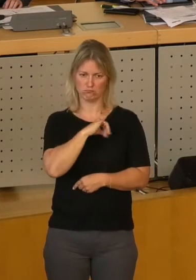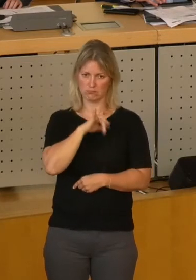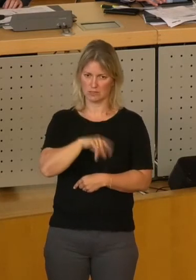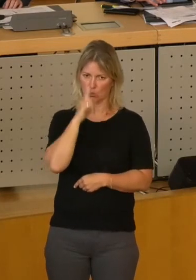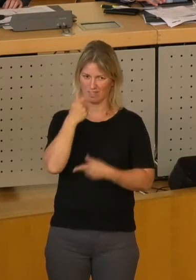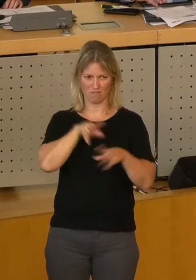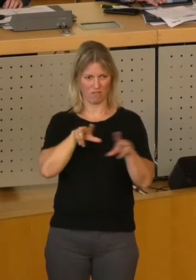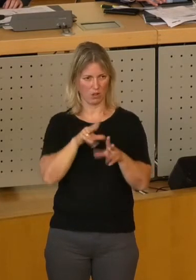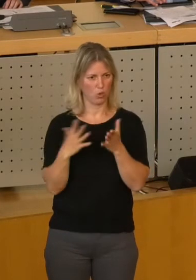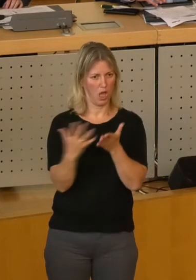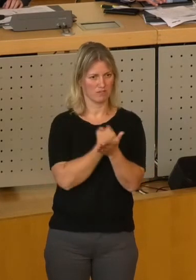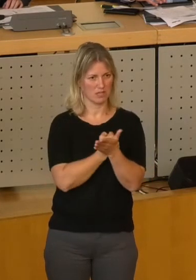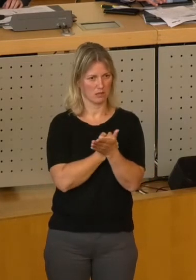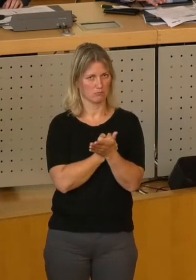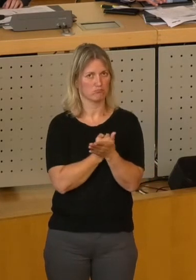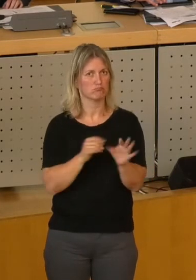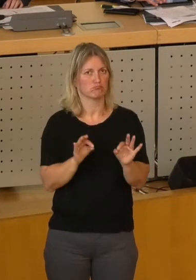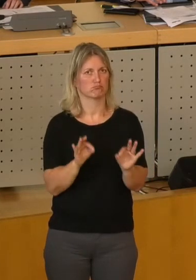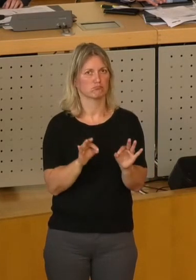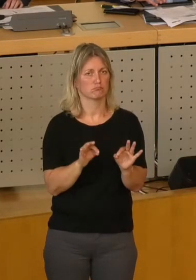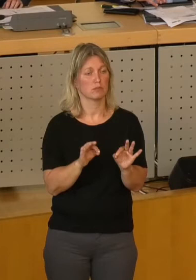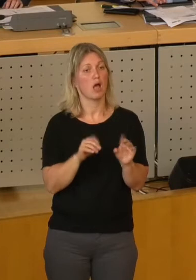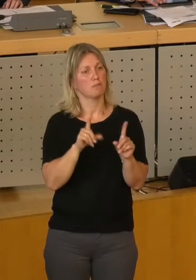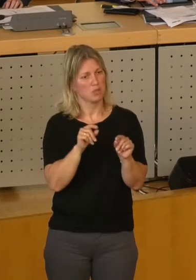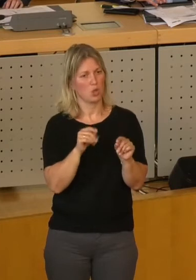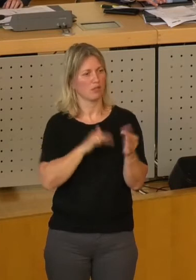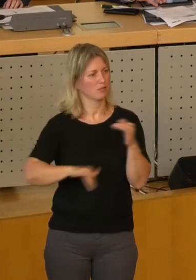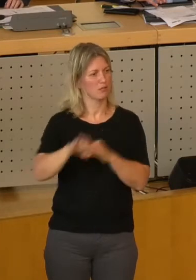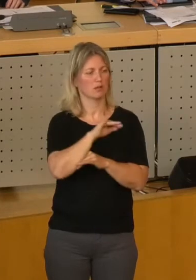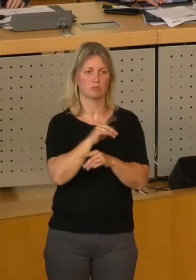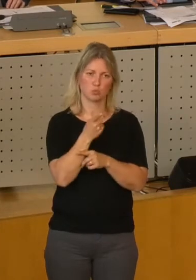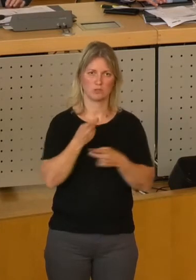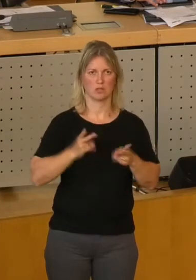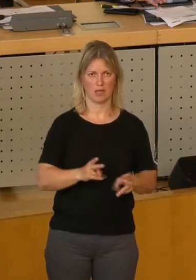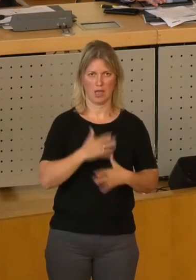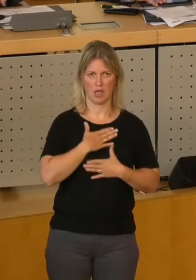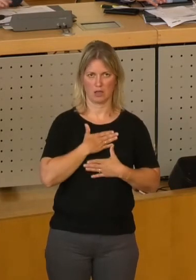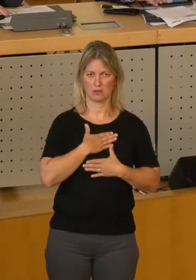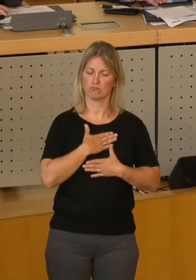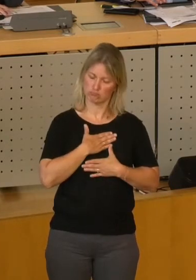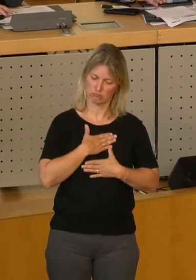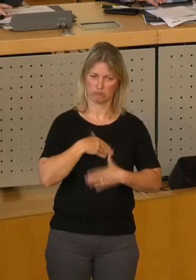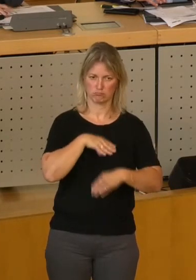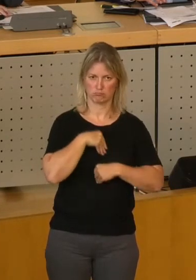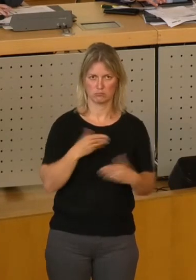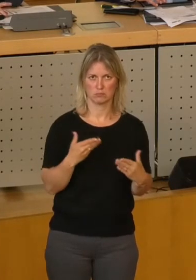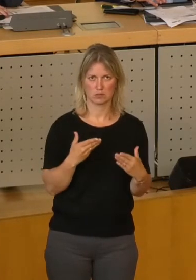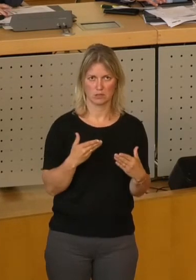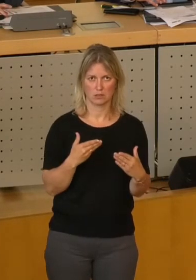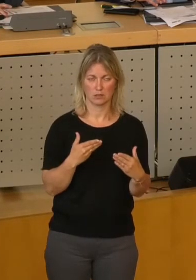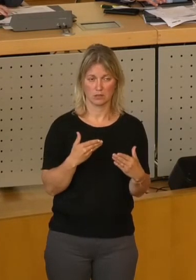Wie gesagt, das hindert nicht, dass wir unsere Rechte wahrnehmen können und müssen. Und die wären dann nicht gewährleistet,